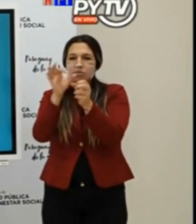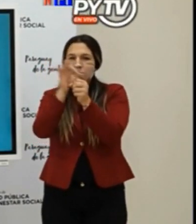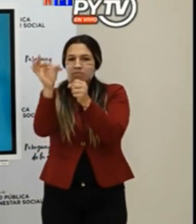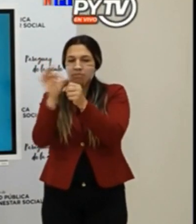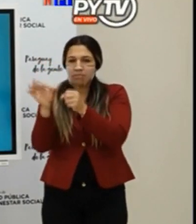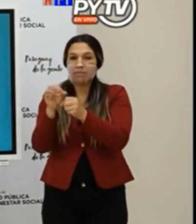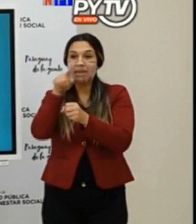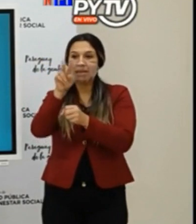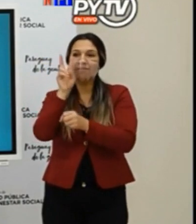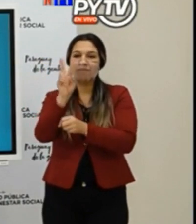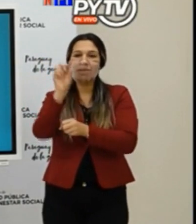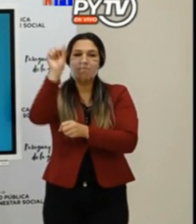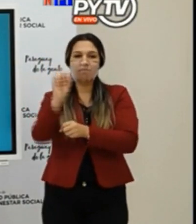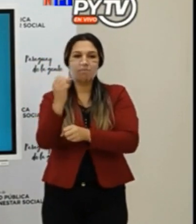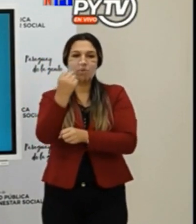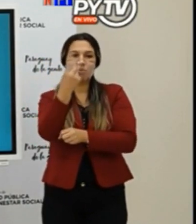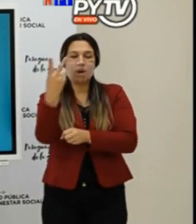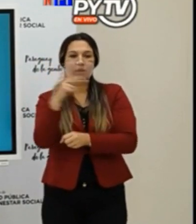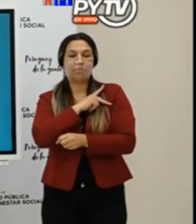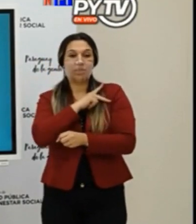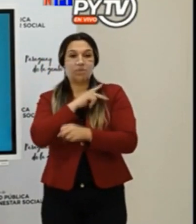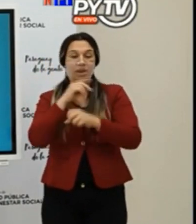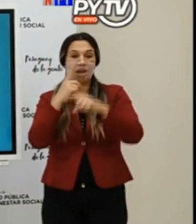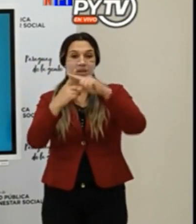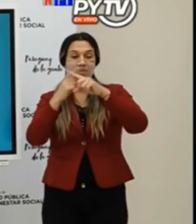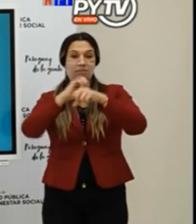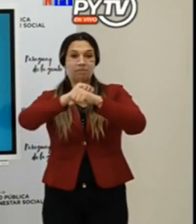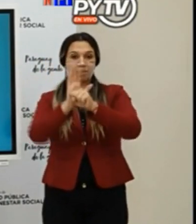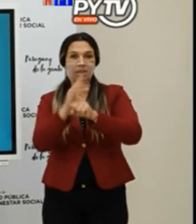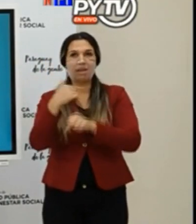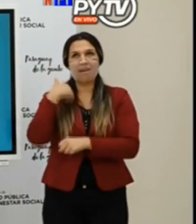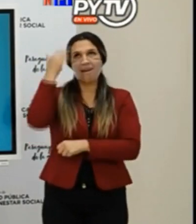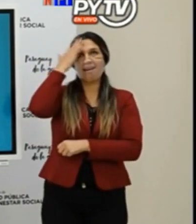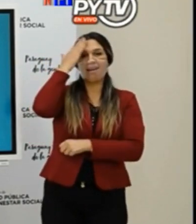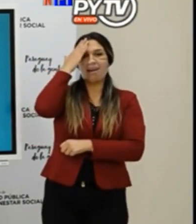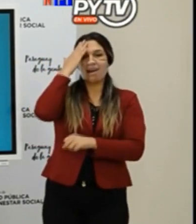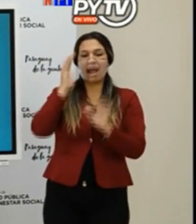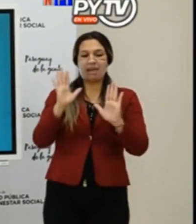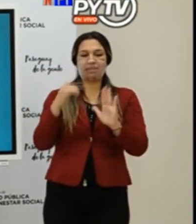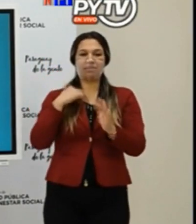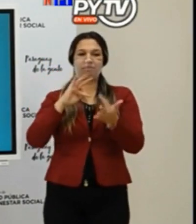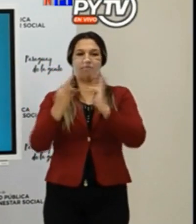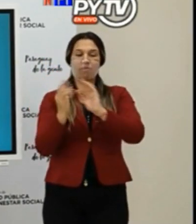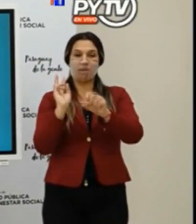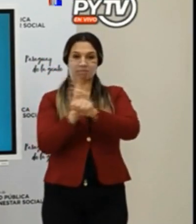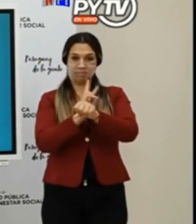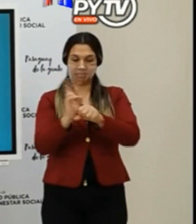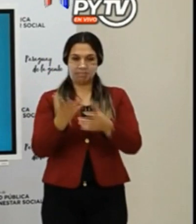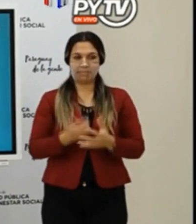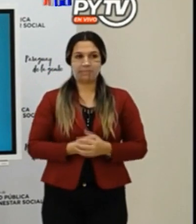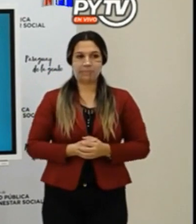está Bocayatú, y tengo una idea de cómo está mi territorio para tomar las medidas. Siguiente.